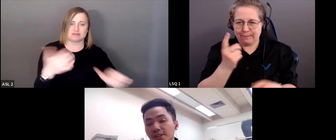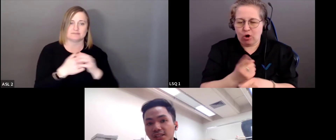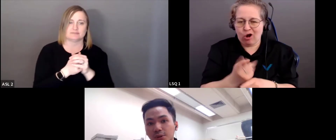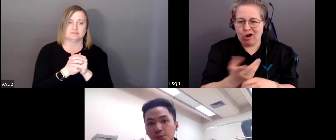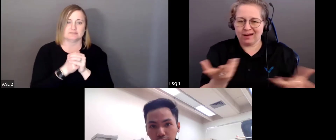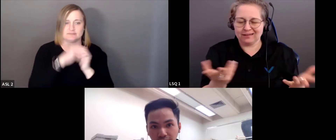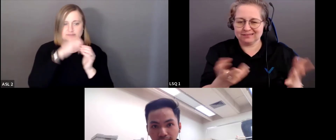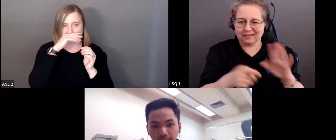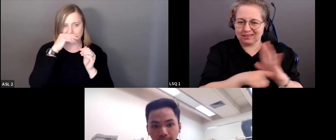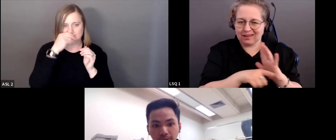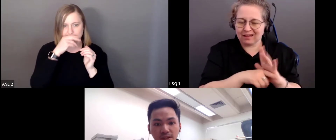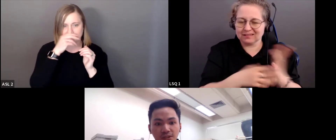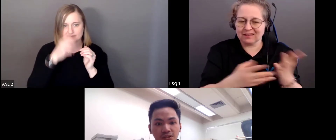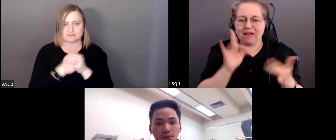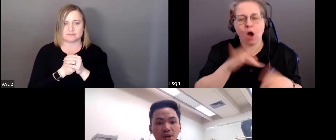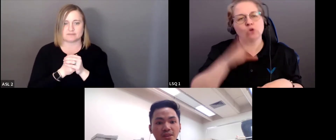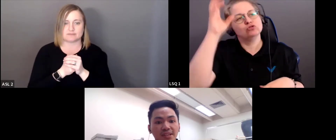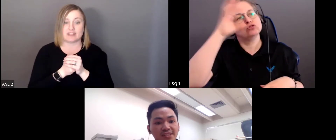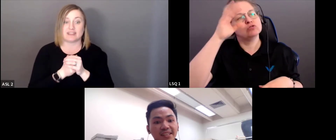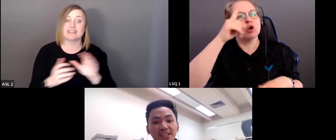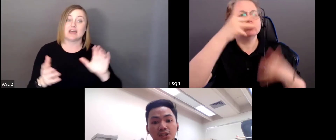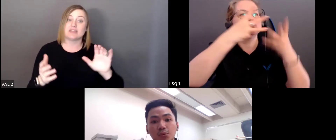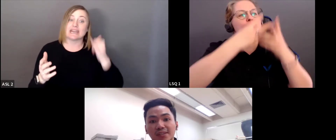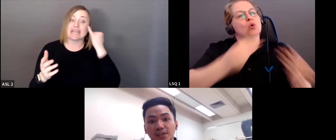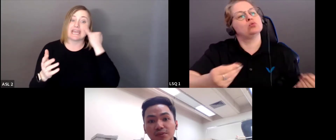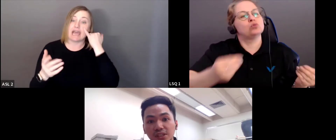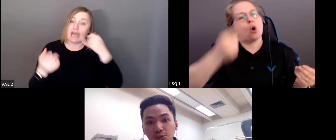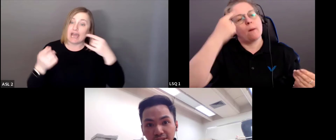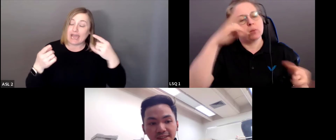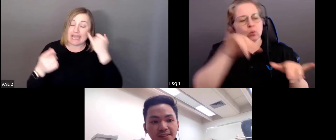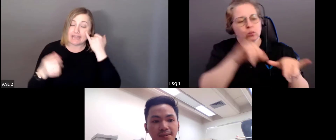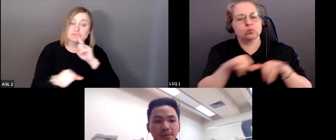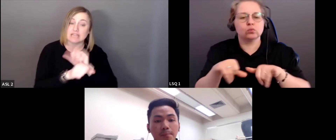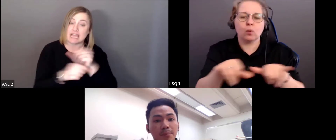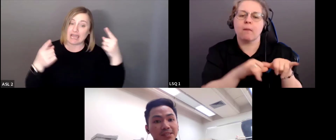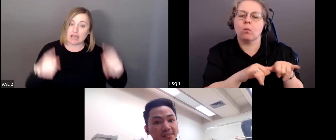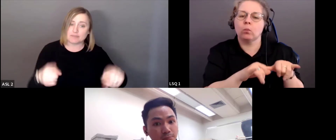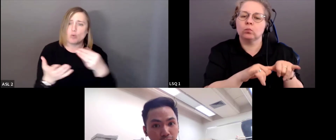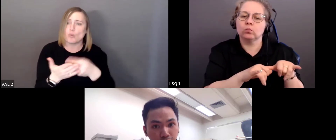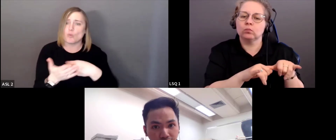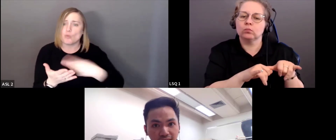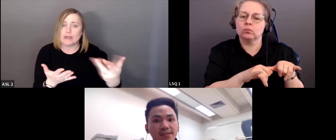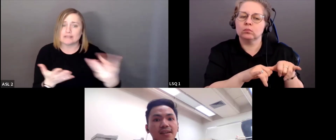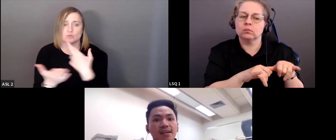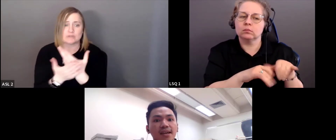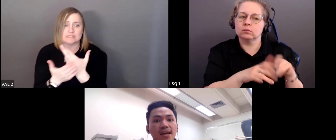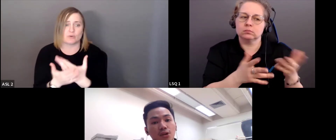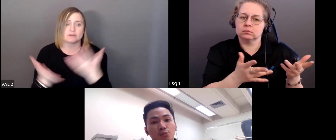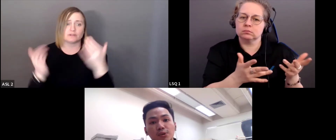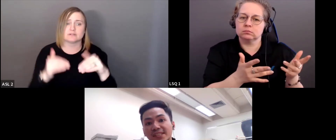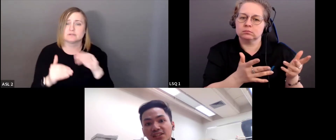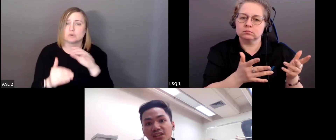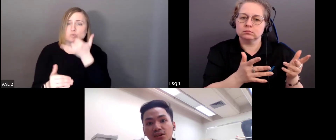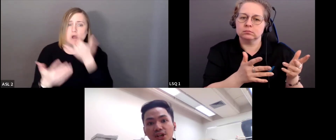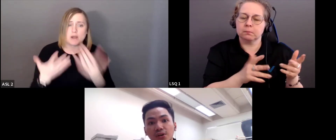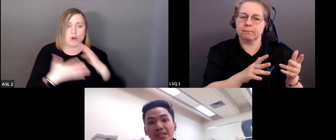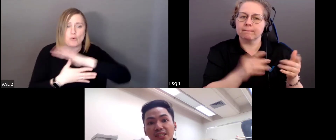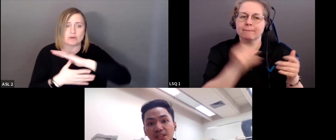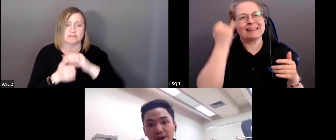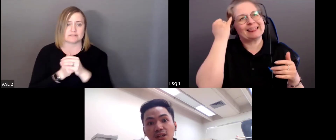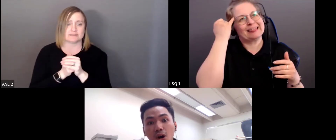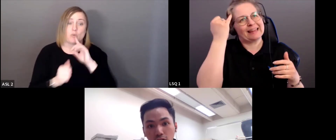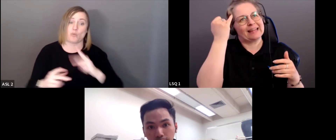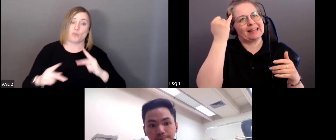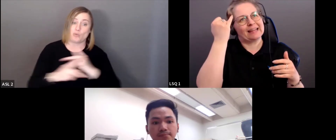qui peut nous permettre de travailler avec des collectivités. Ça, c'est l